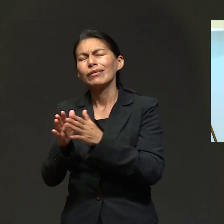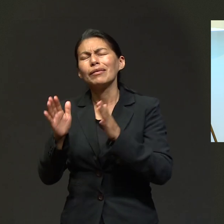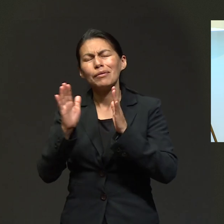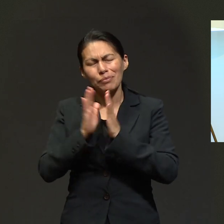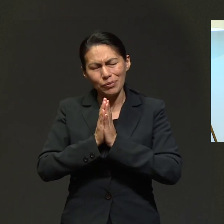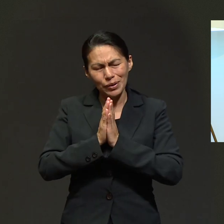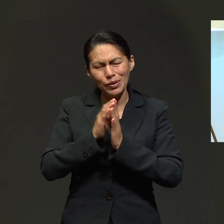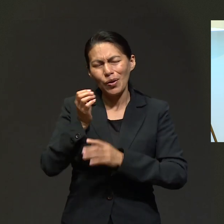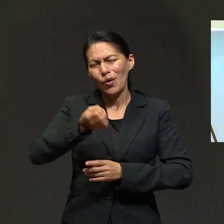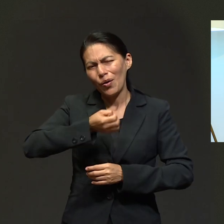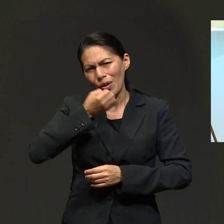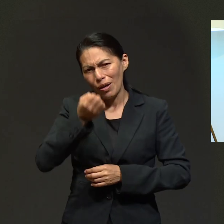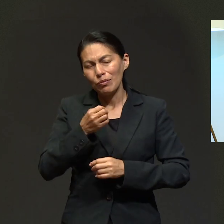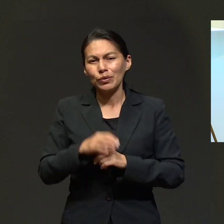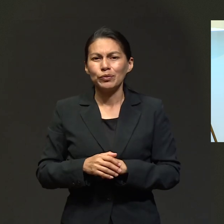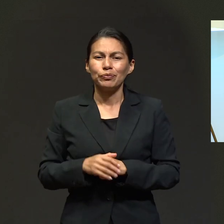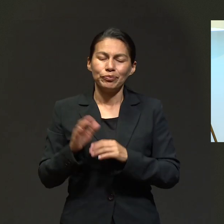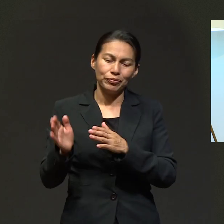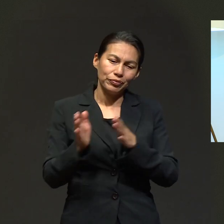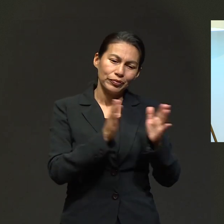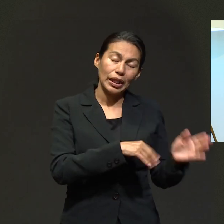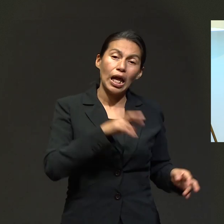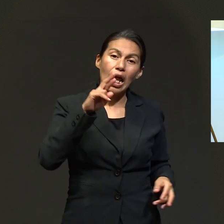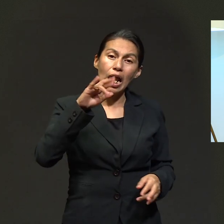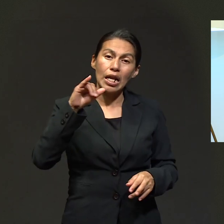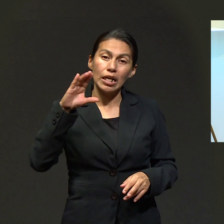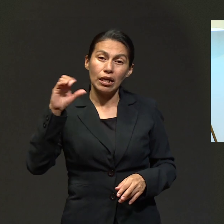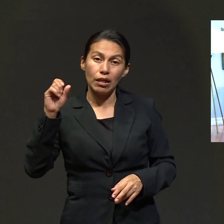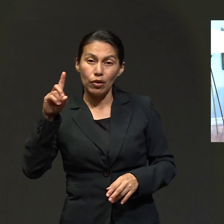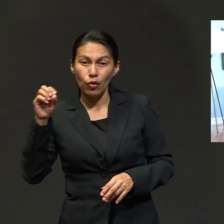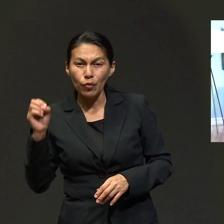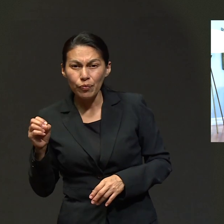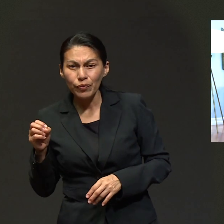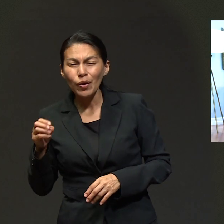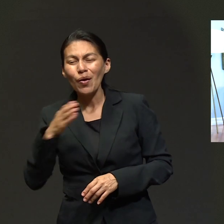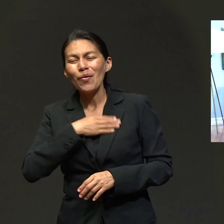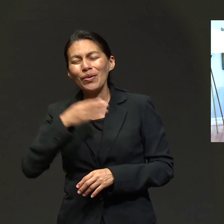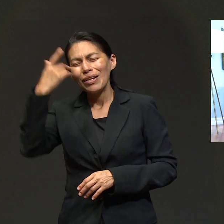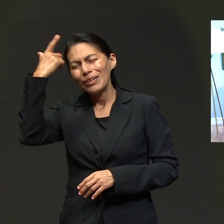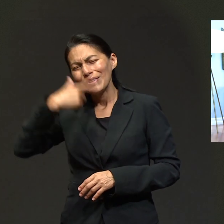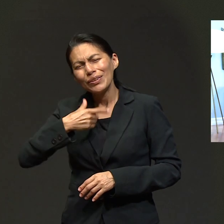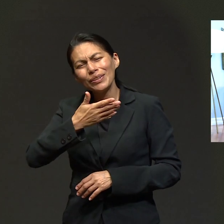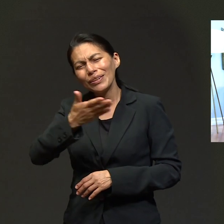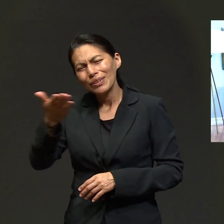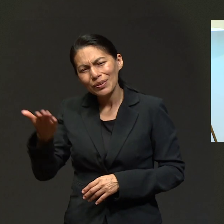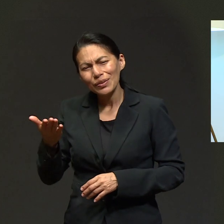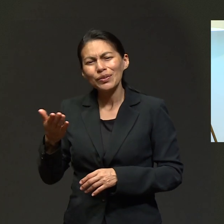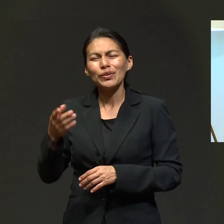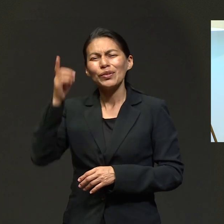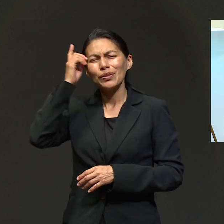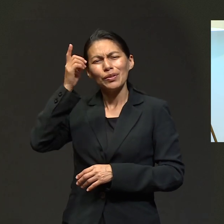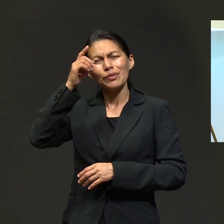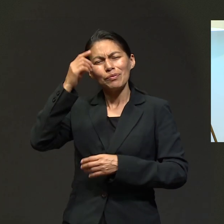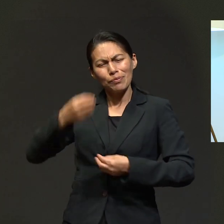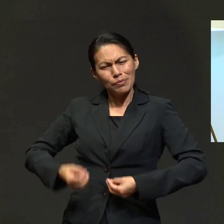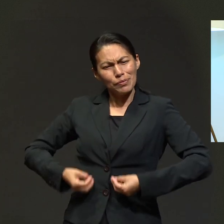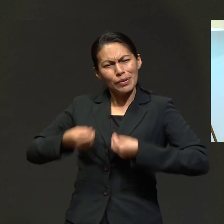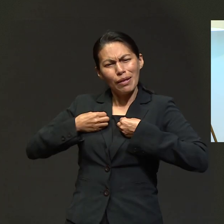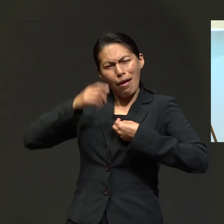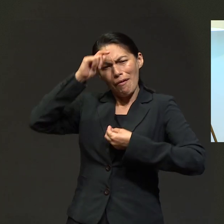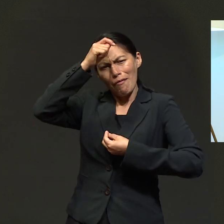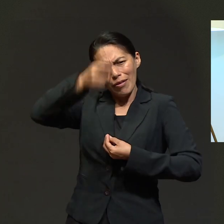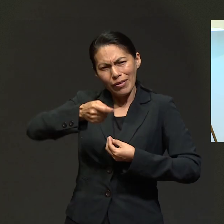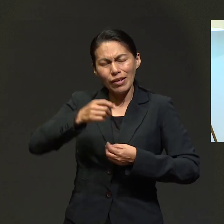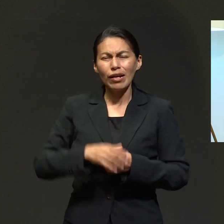.R. Hernández, quizás, buenas noches a todos. Dios siga bendiciendo sus vidas. Amén. Pido oración para obtener un